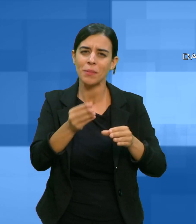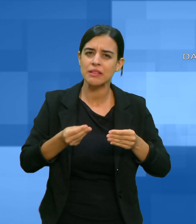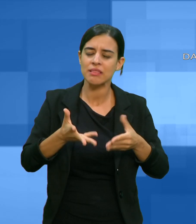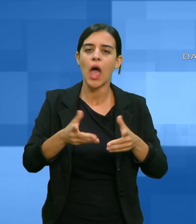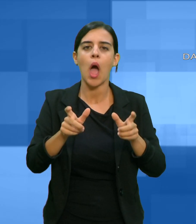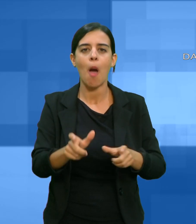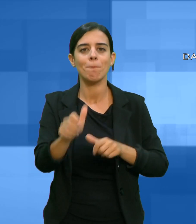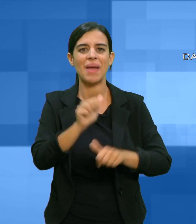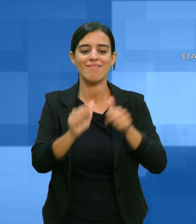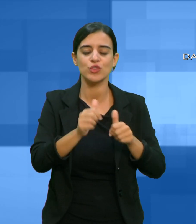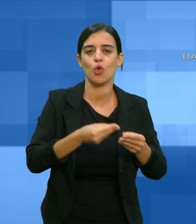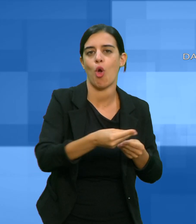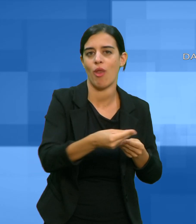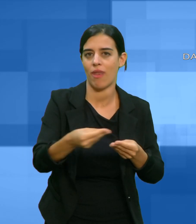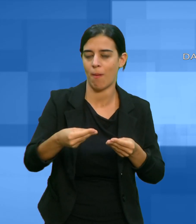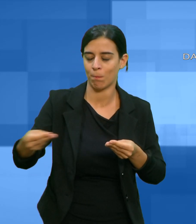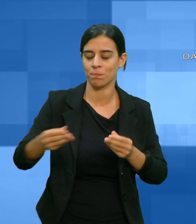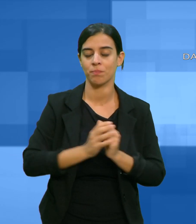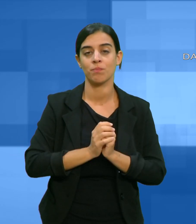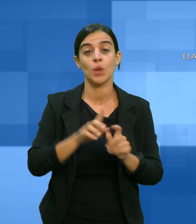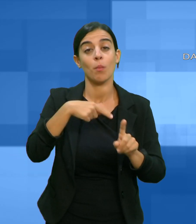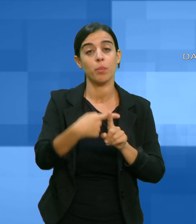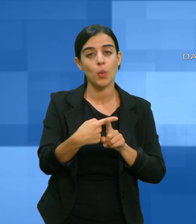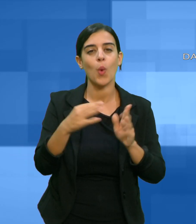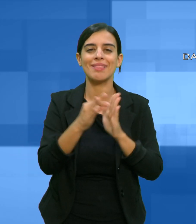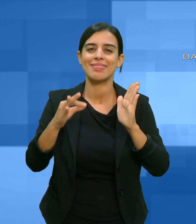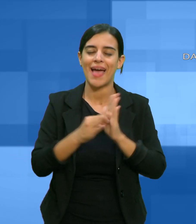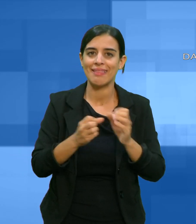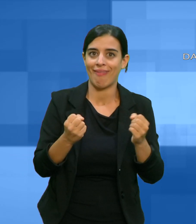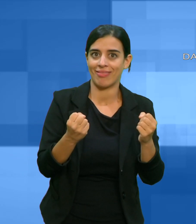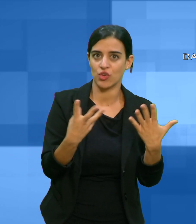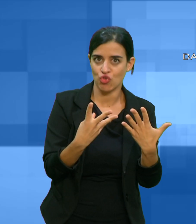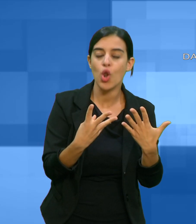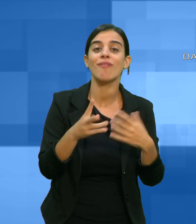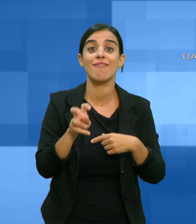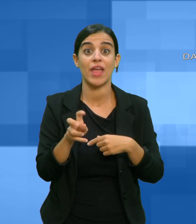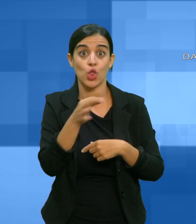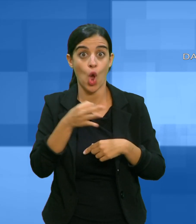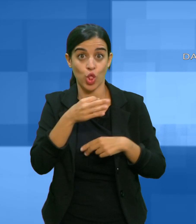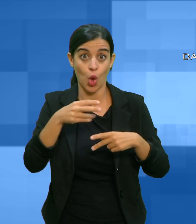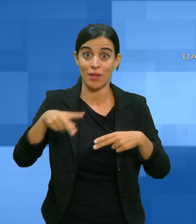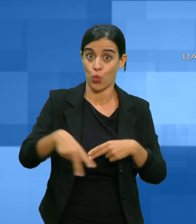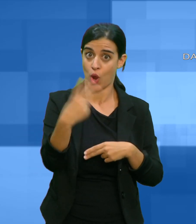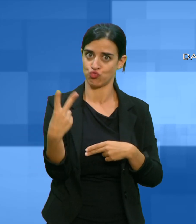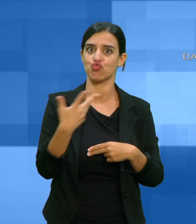Inoltre il 19 e 20 ottobre si terrà l'evento